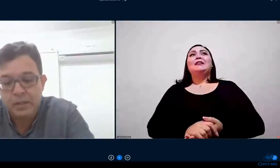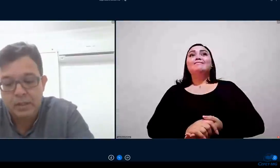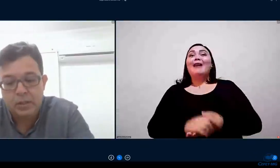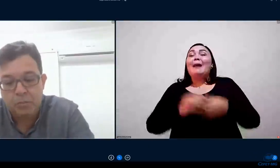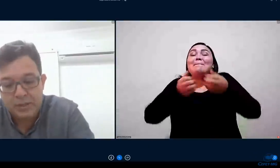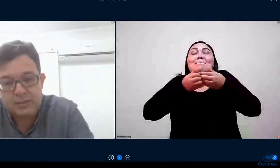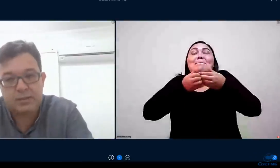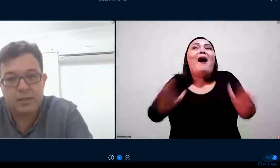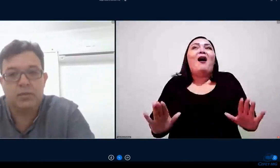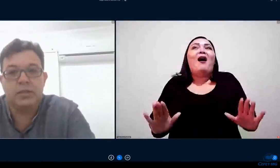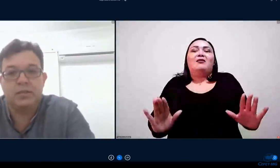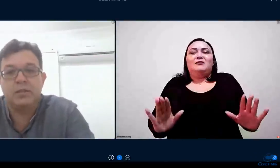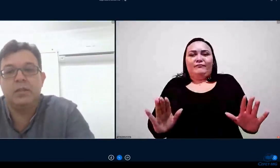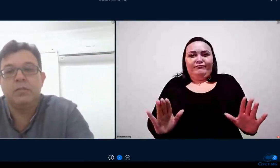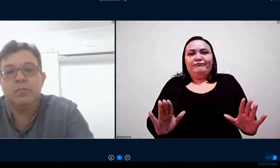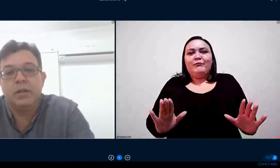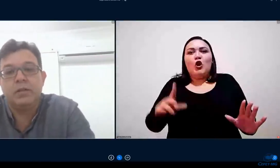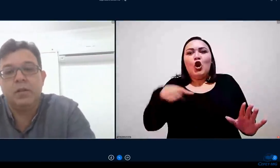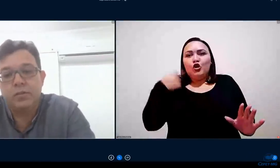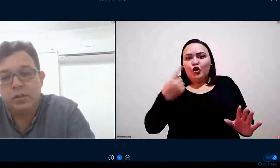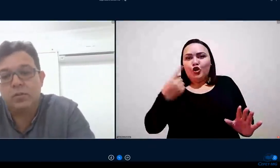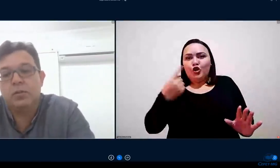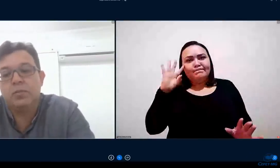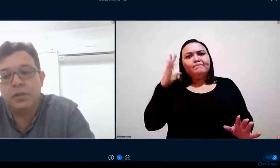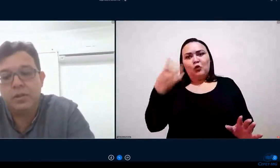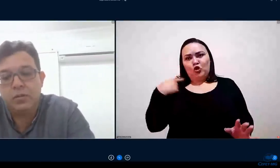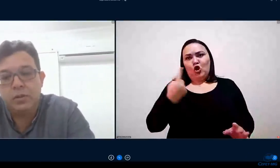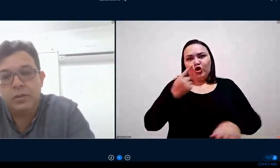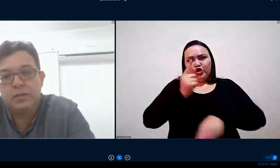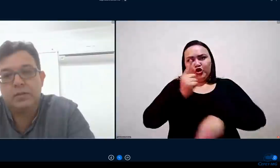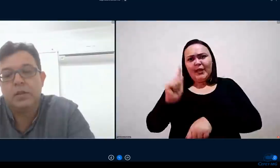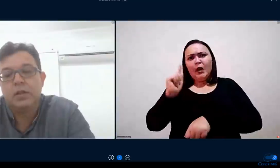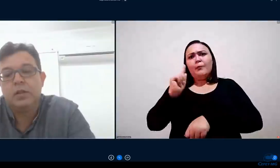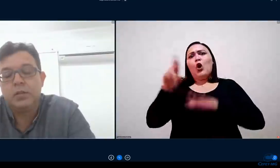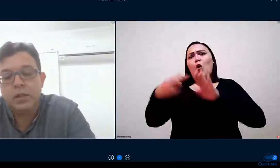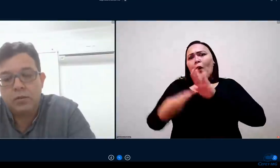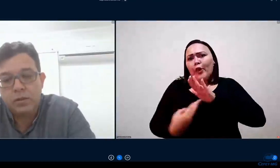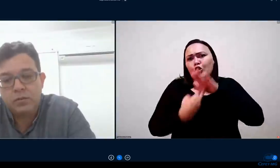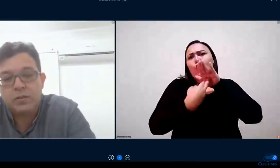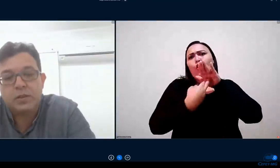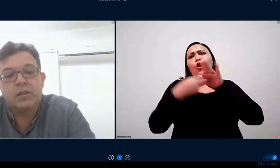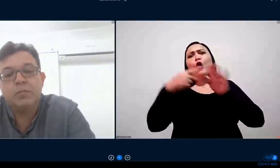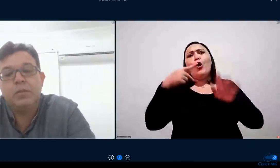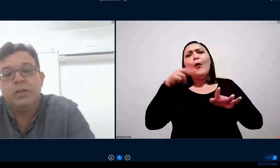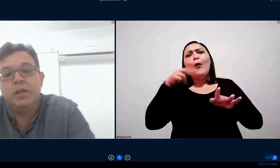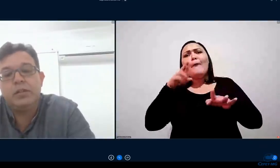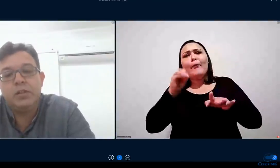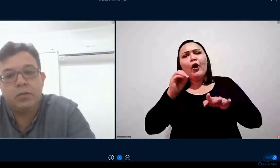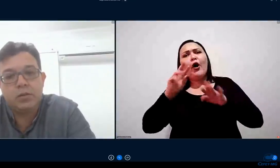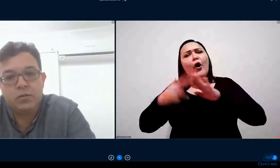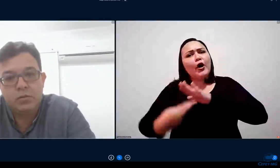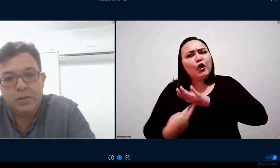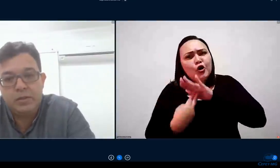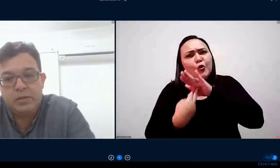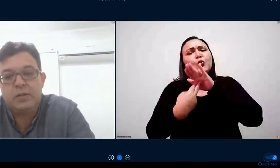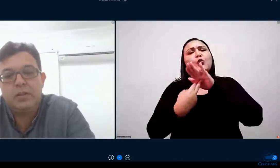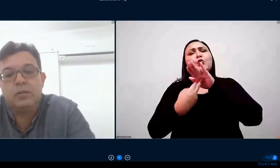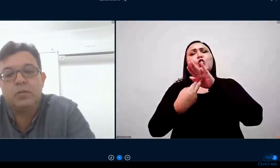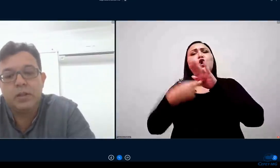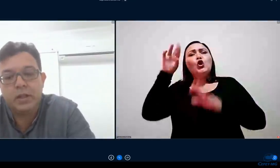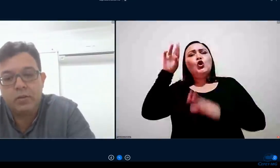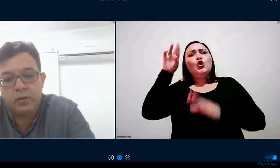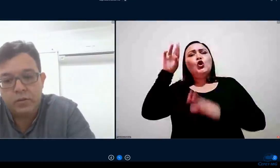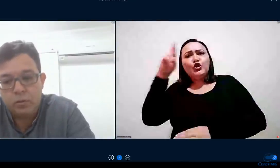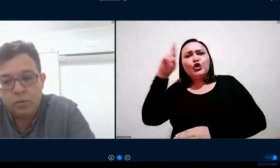uma decisão de gestão nosso reitor pro reitores diretores dos campi diretor de desenvolvimento de